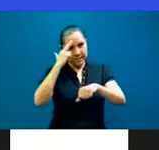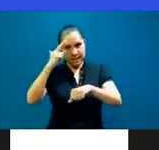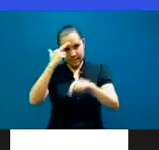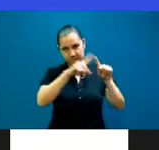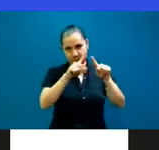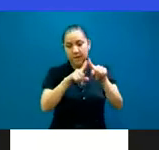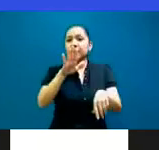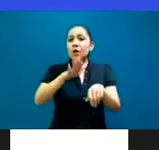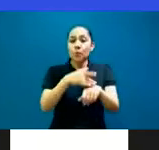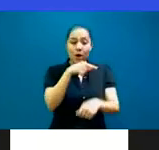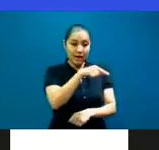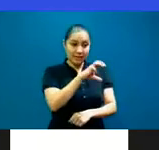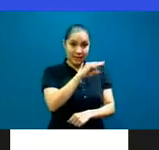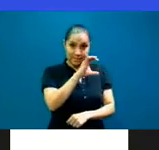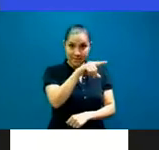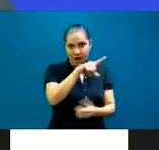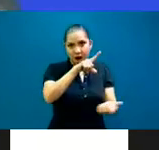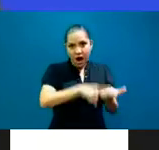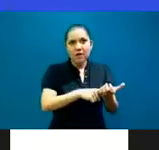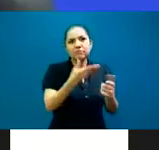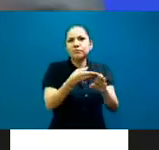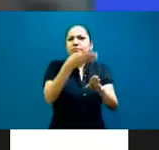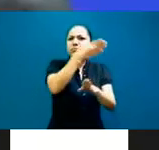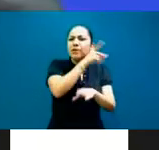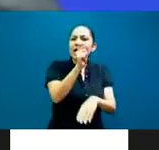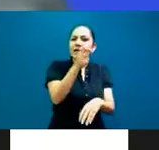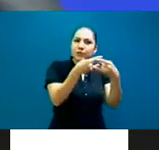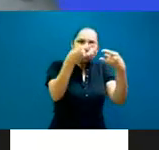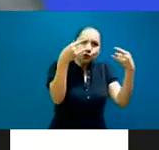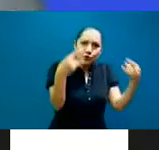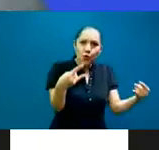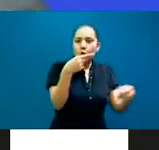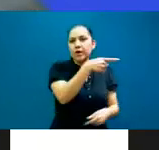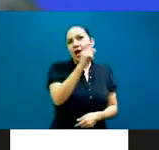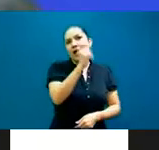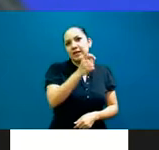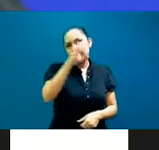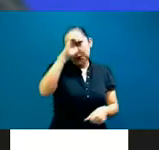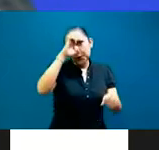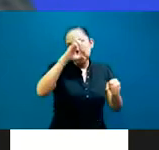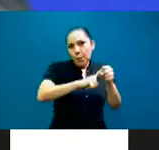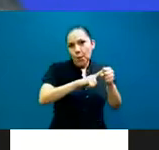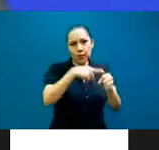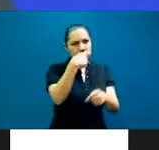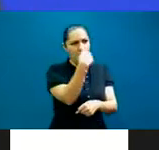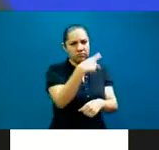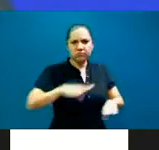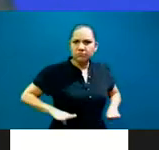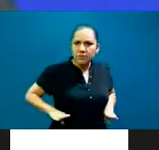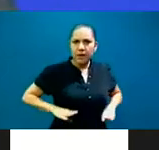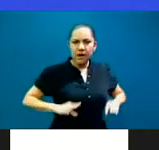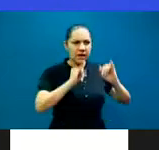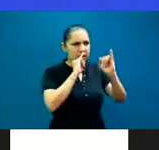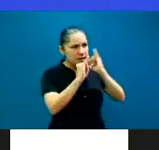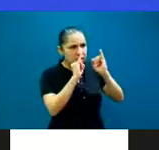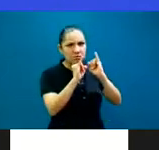bagaje cultural y de tanta, tanto legado, que pues decidimos hacerle